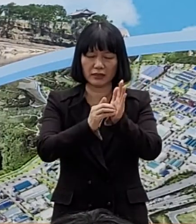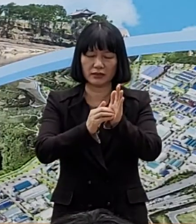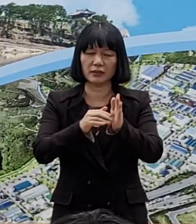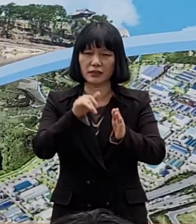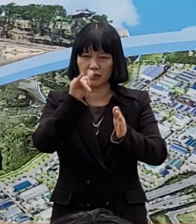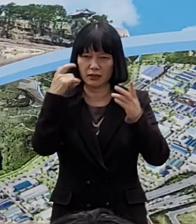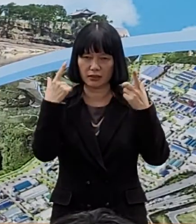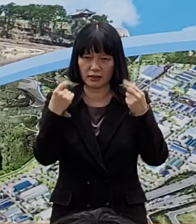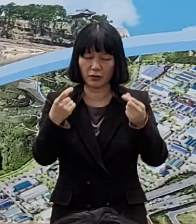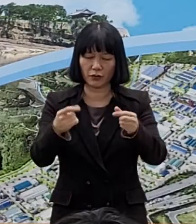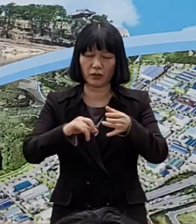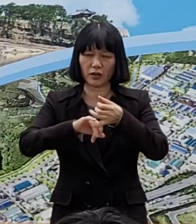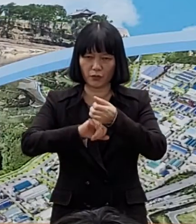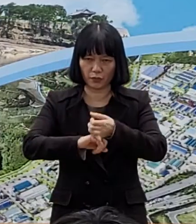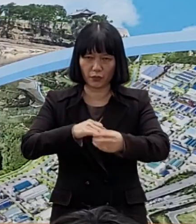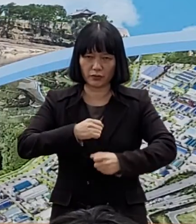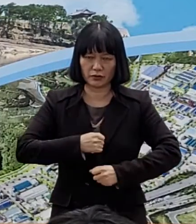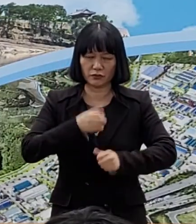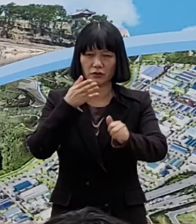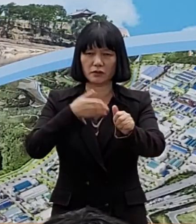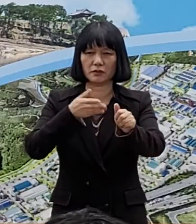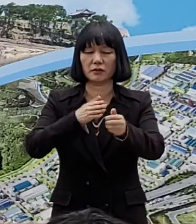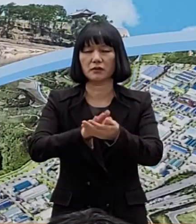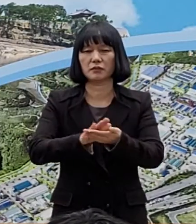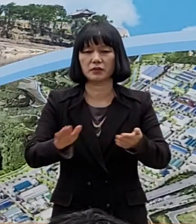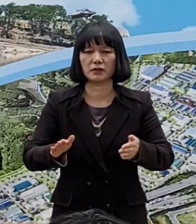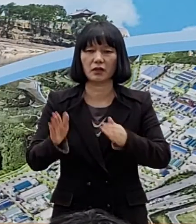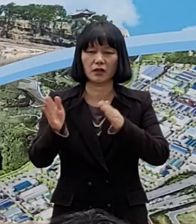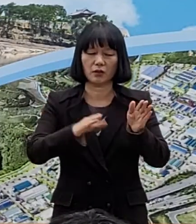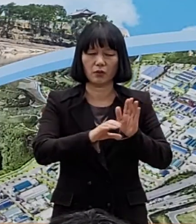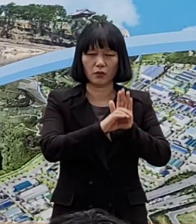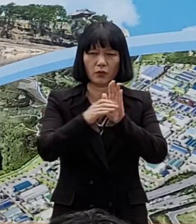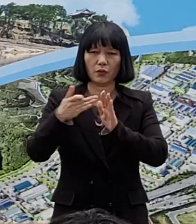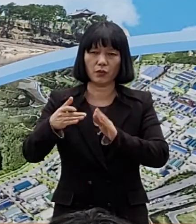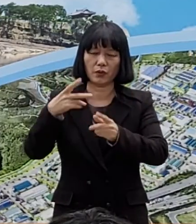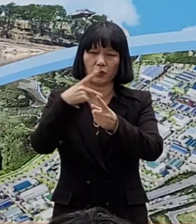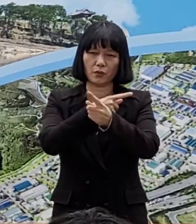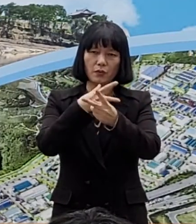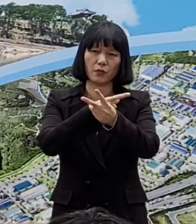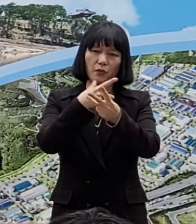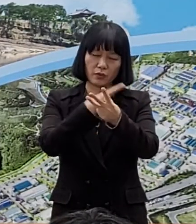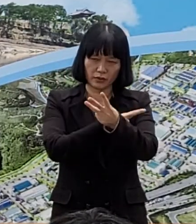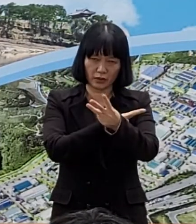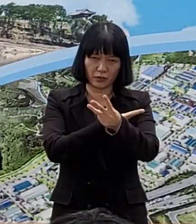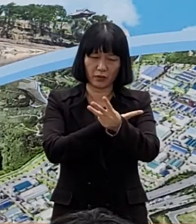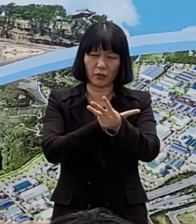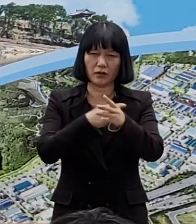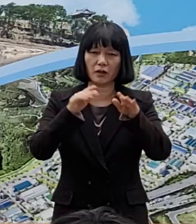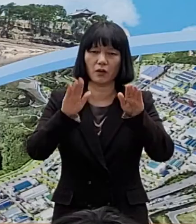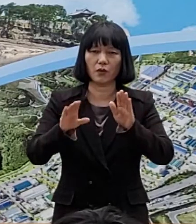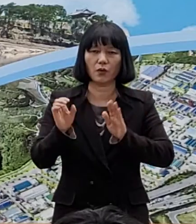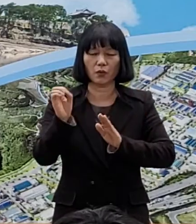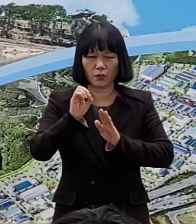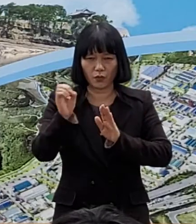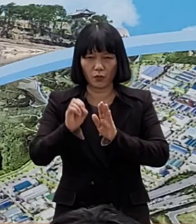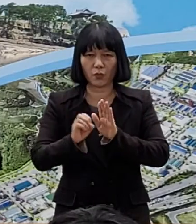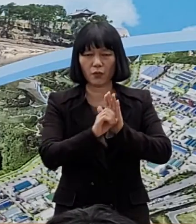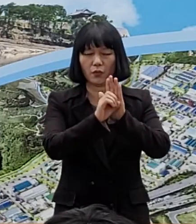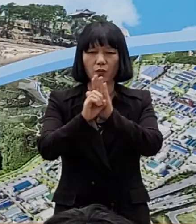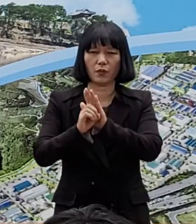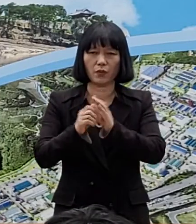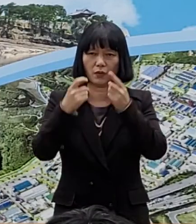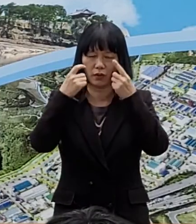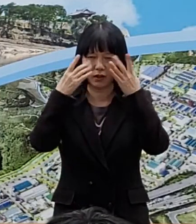준수하여 주실 것을 당부드립니다. 또한 코로나19 백신 3차 접종은 오미크론 변이의